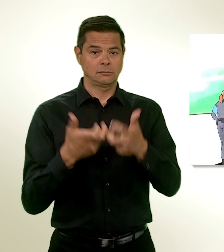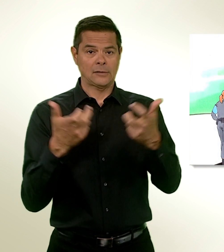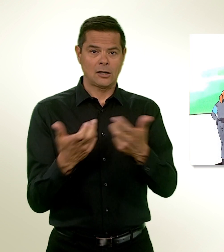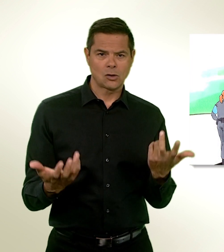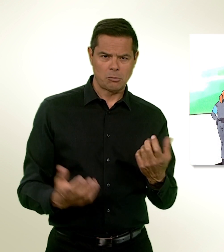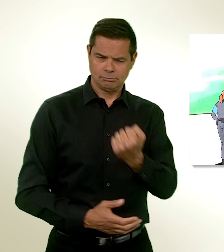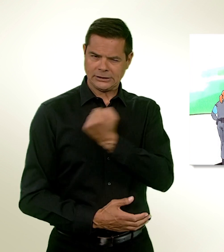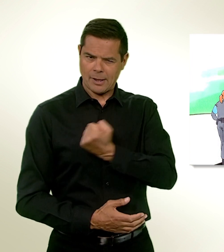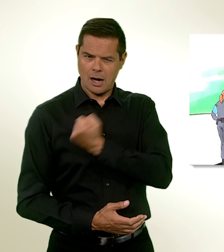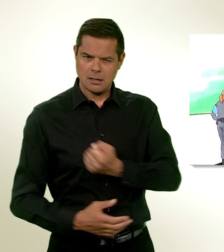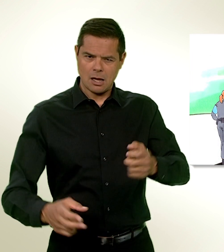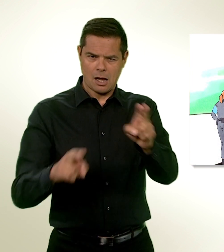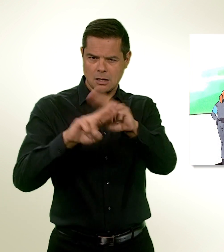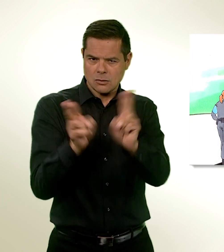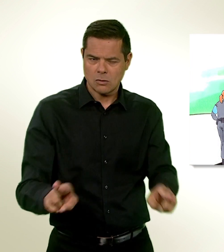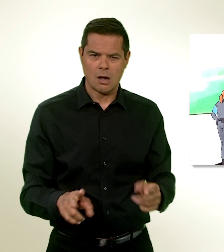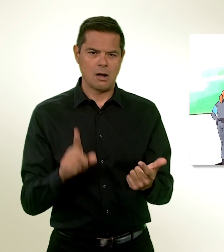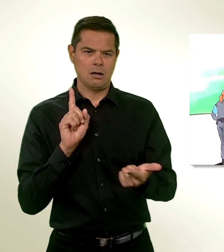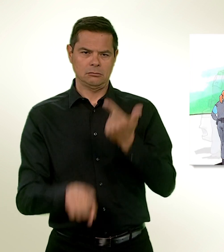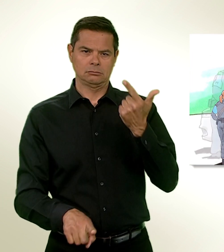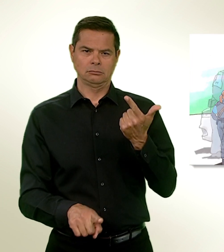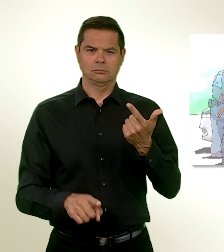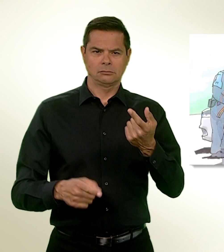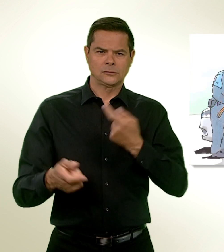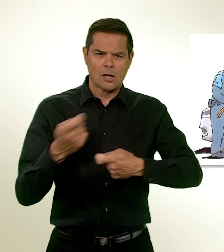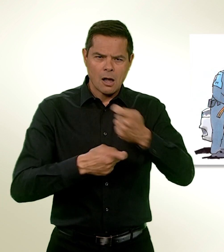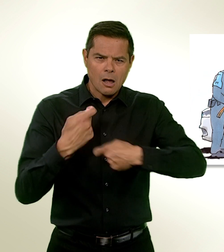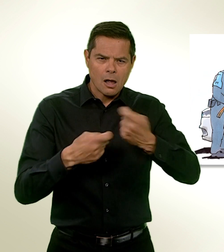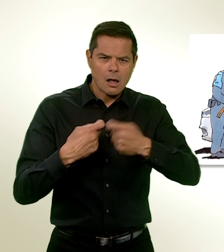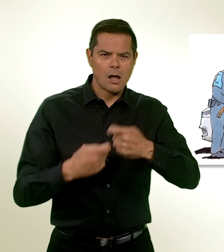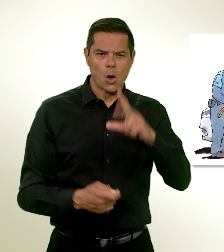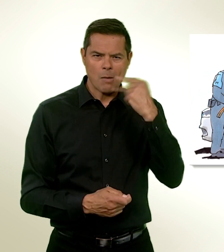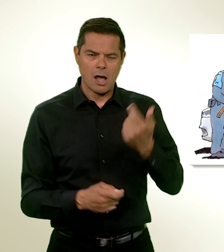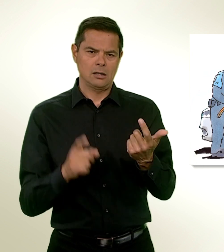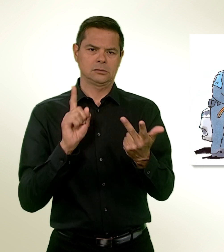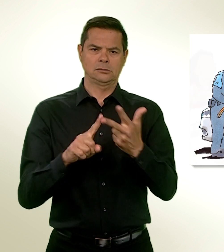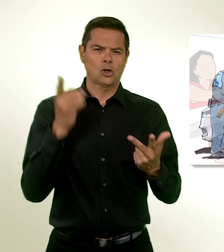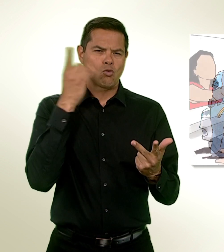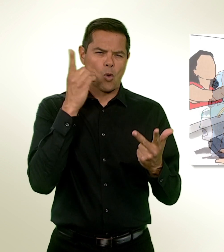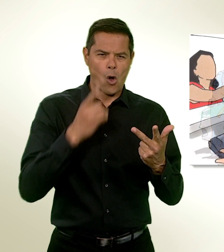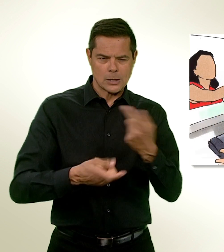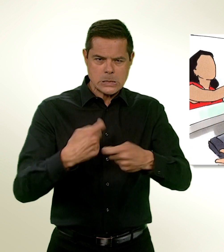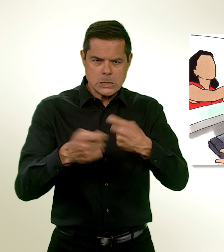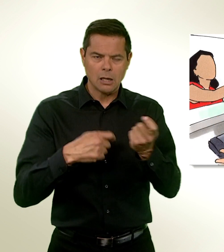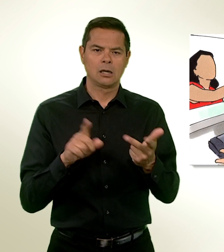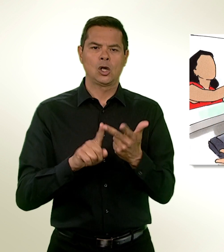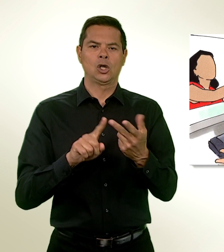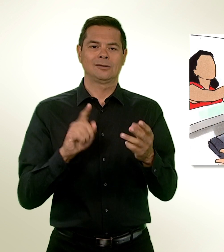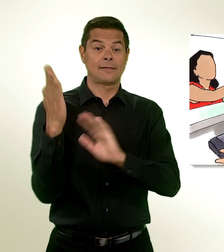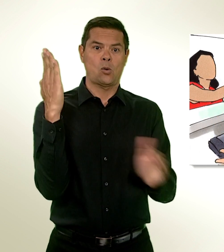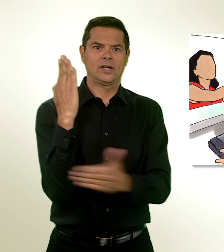transfrontalière, le trafic d'êtres humains, le trafic de drogue et le terrorisme. Frontex aide aussi les États